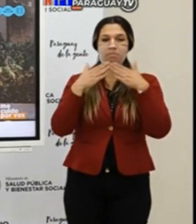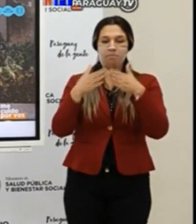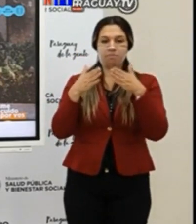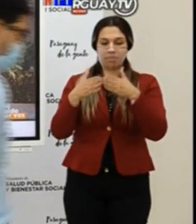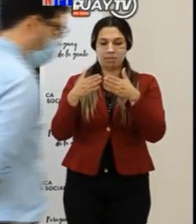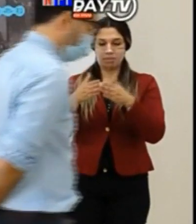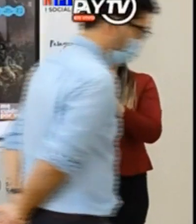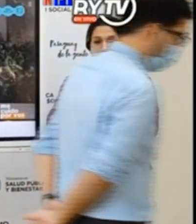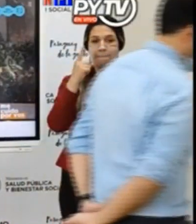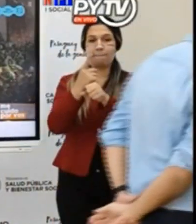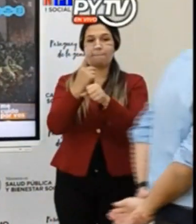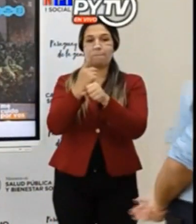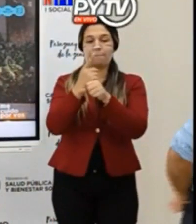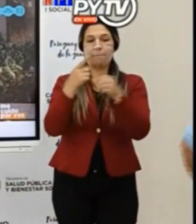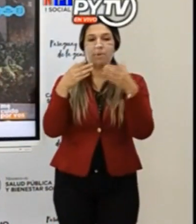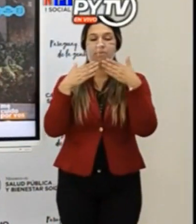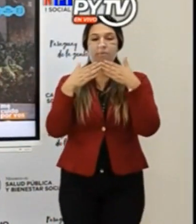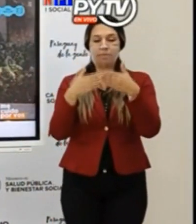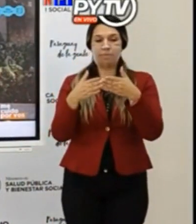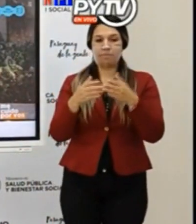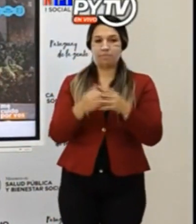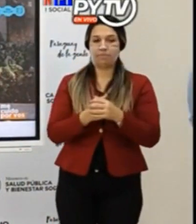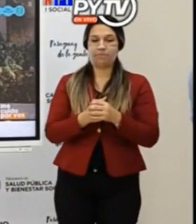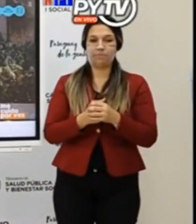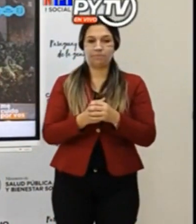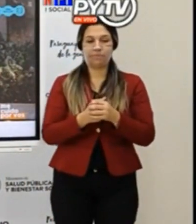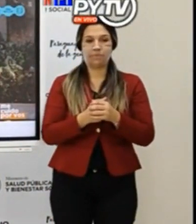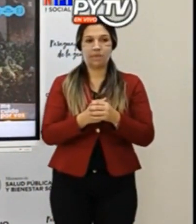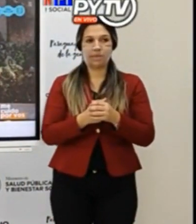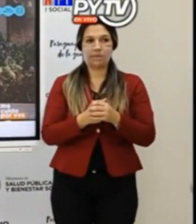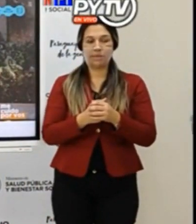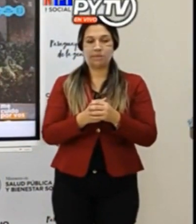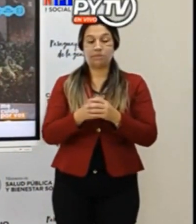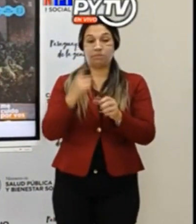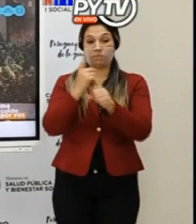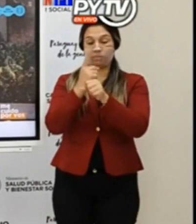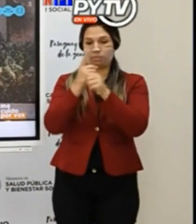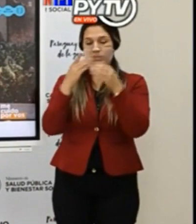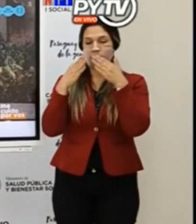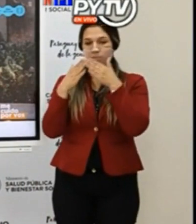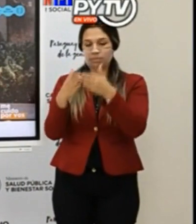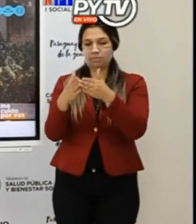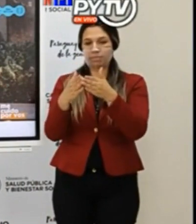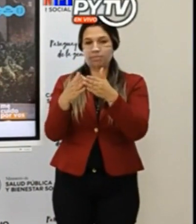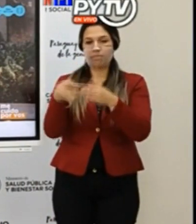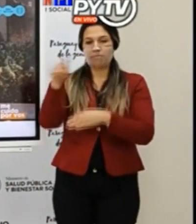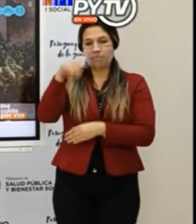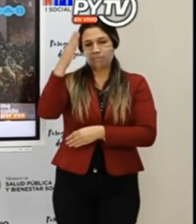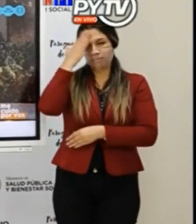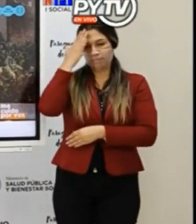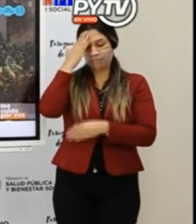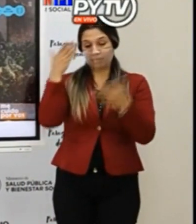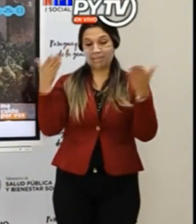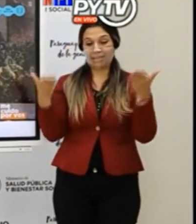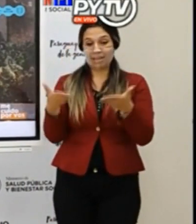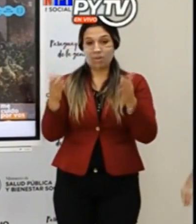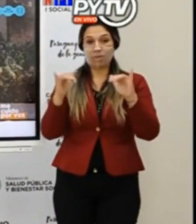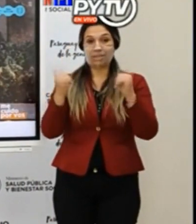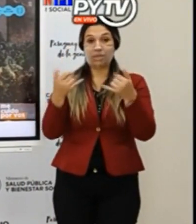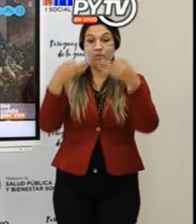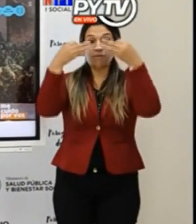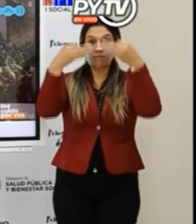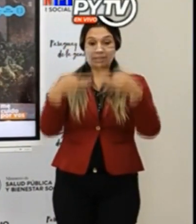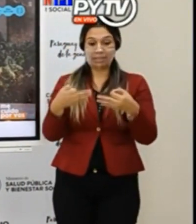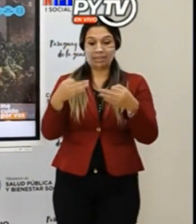la primera tiene que ver con el diario última hora que consulta considerando que ahora se oficializa que ya